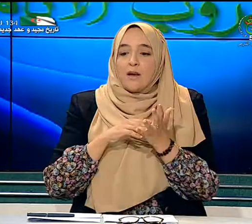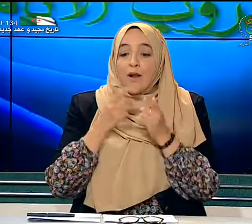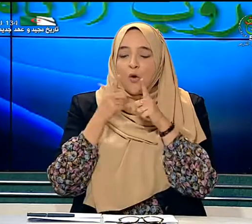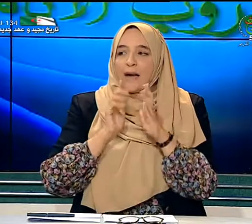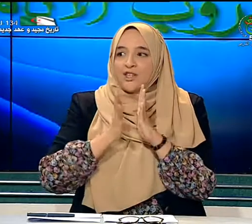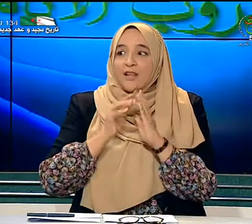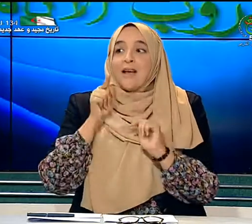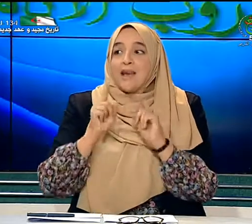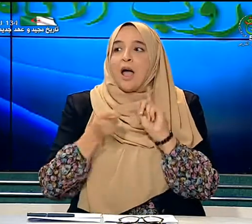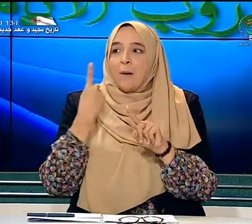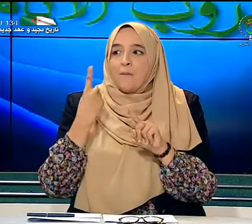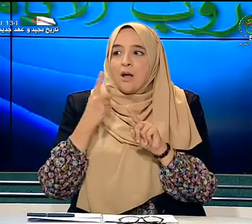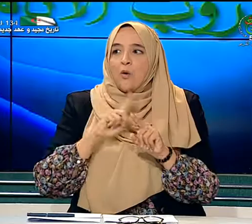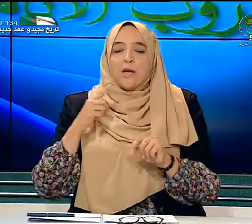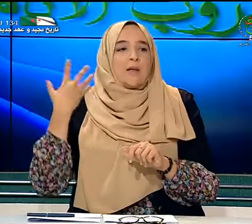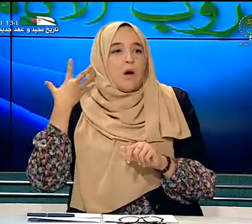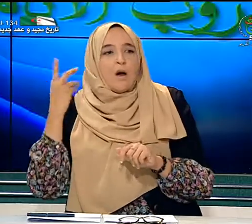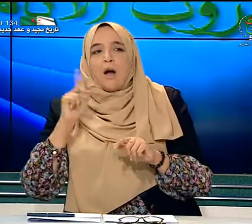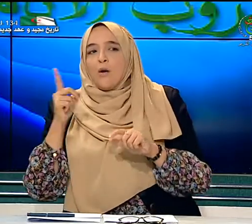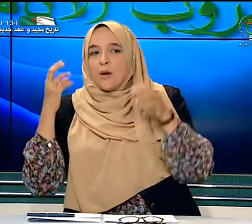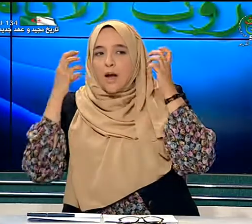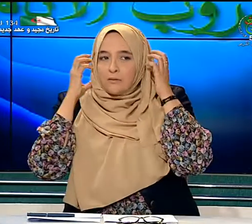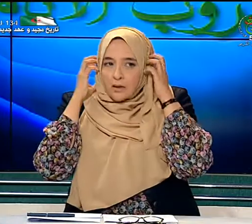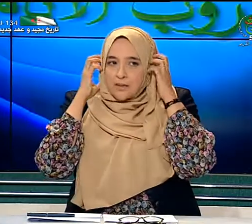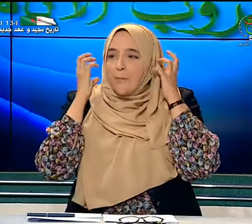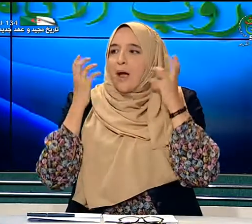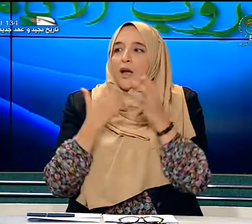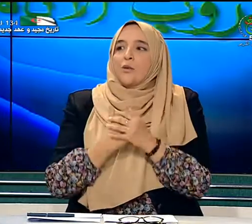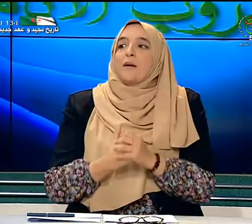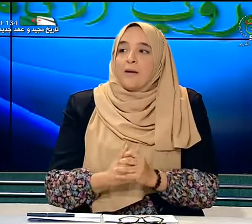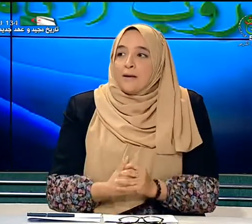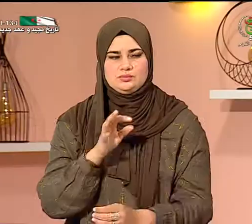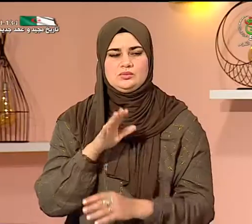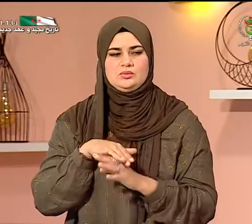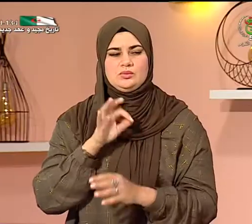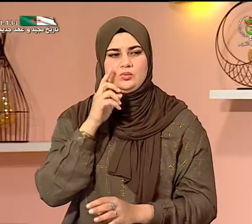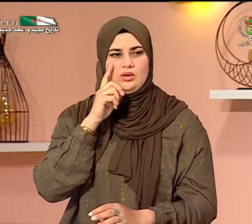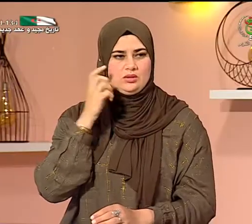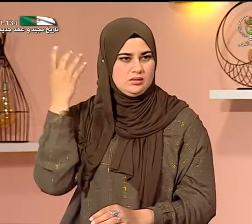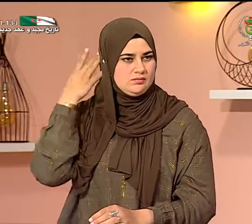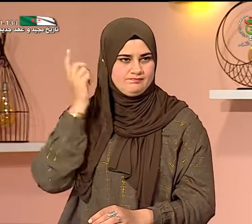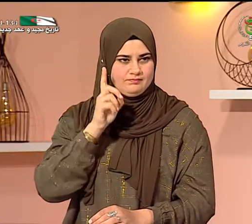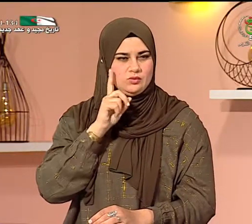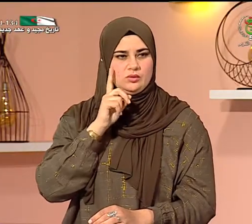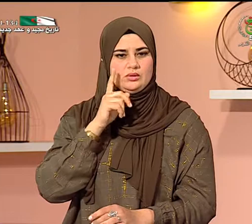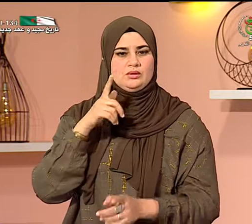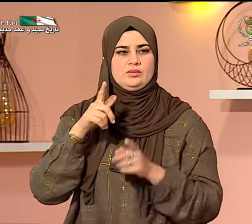فاللغة الإشارية هي الأهم وليس القوقعة ولا حتى السماعات نعم لماذا القوقعة